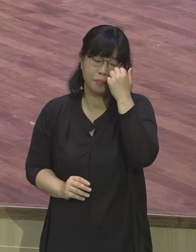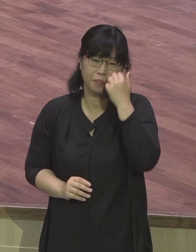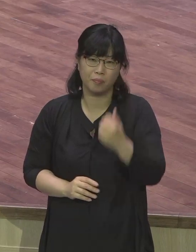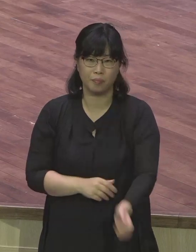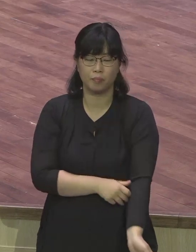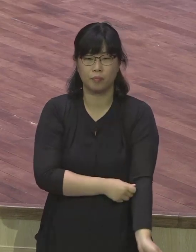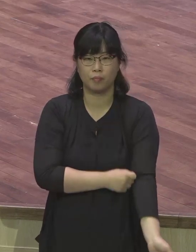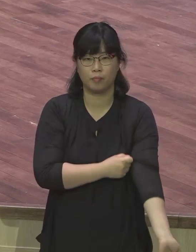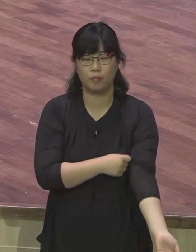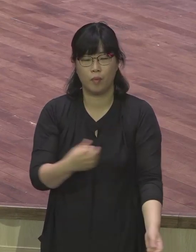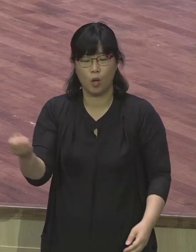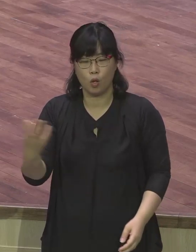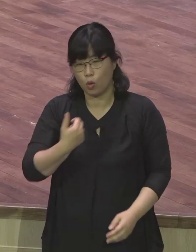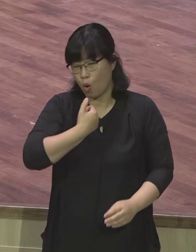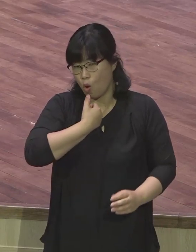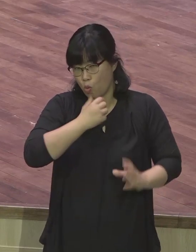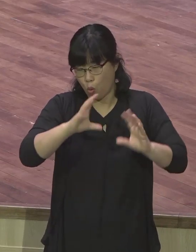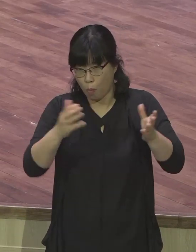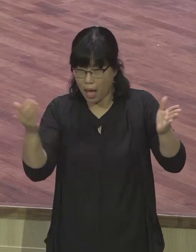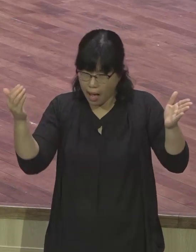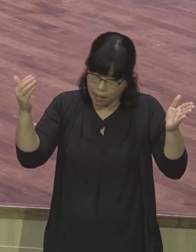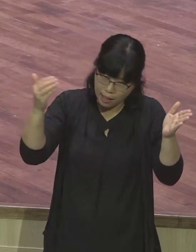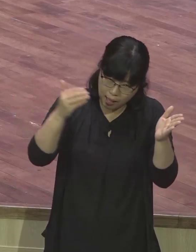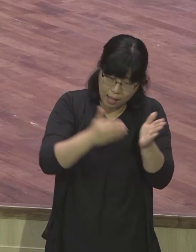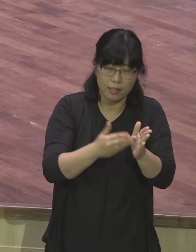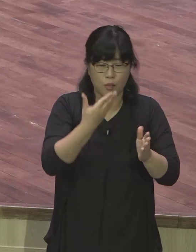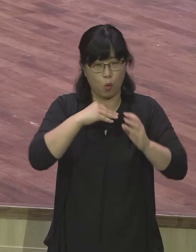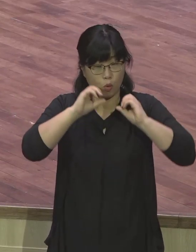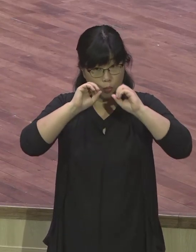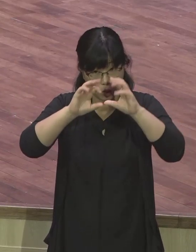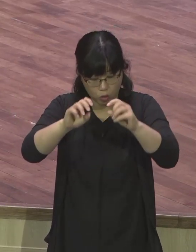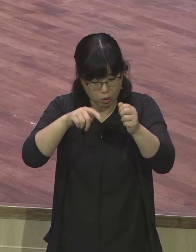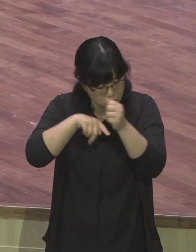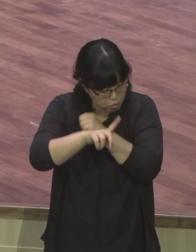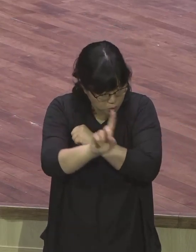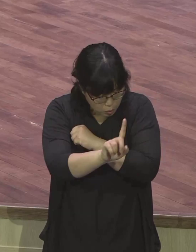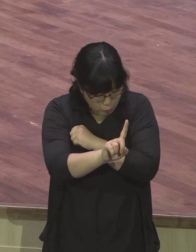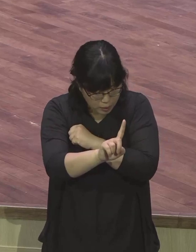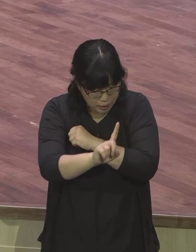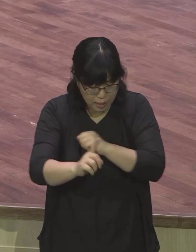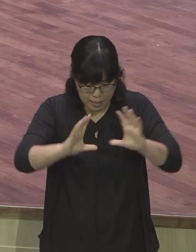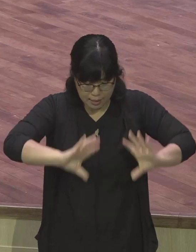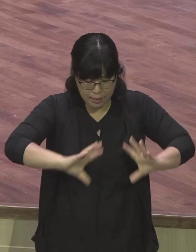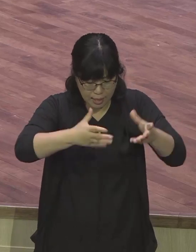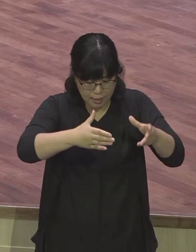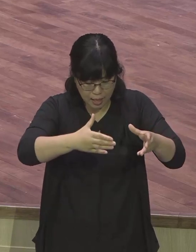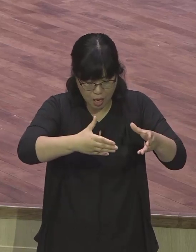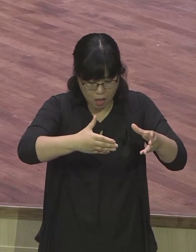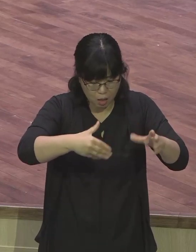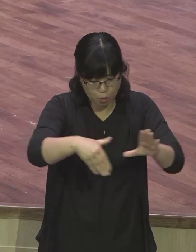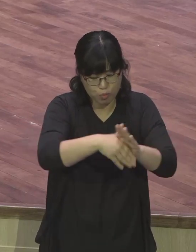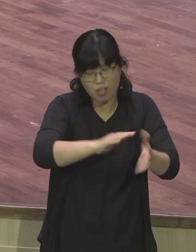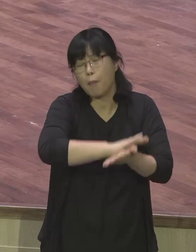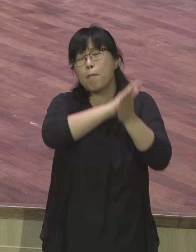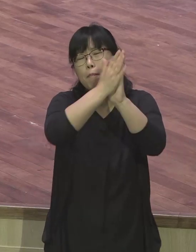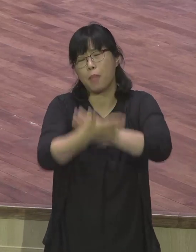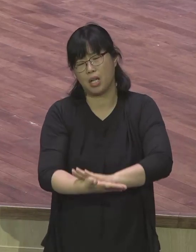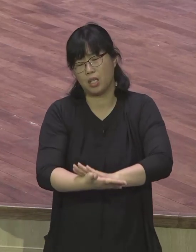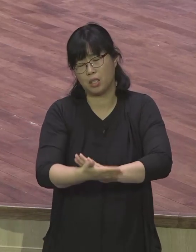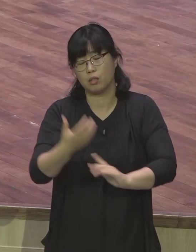바울은 구약에 능통했던 사람입니다 그래서 임금들 앞에서 복음을 전하는 말이 무슨 의미인지를